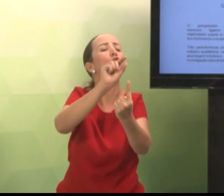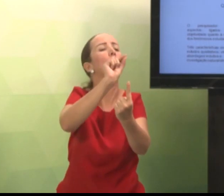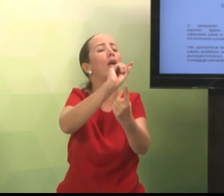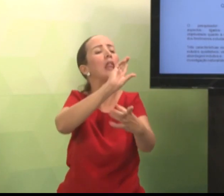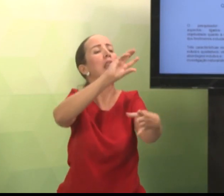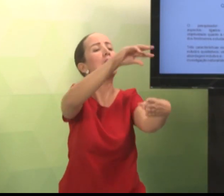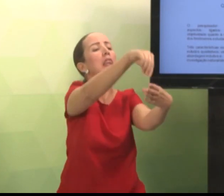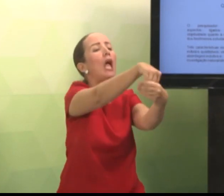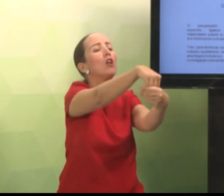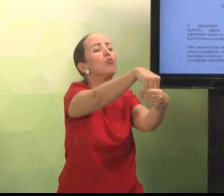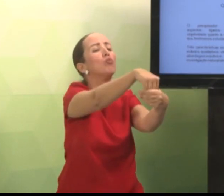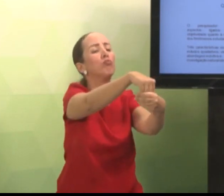alcançar o seu objetivo.